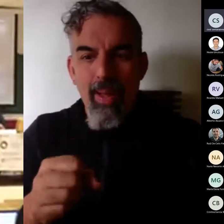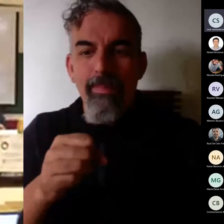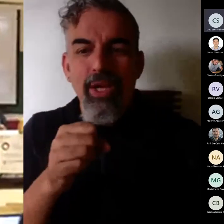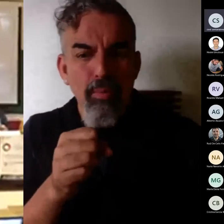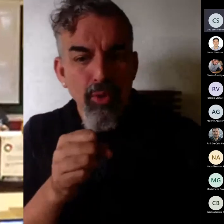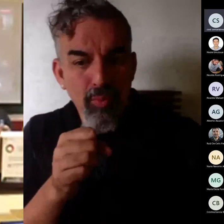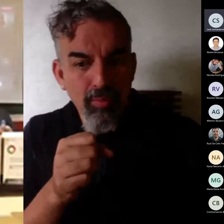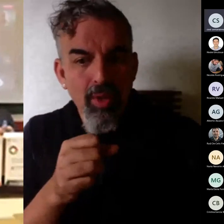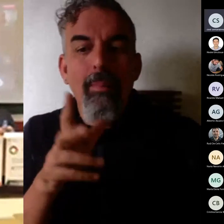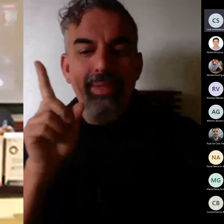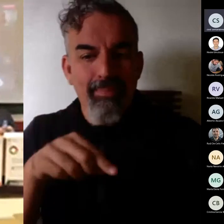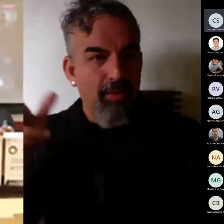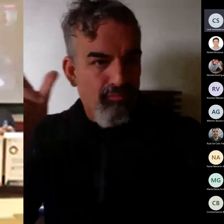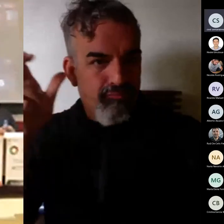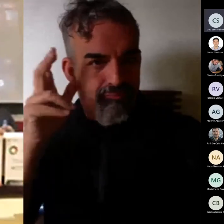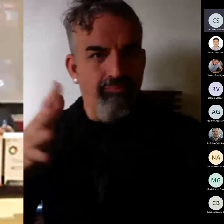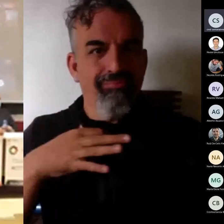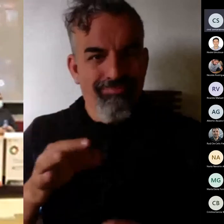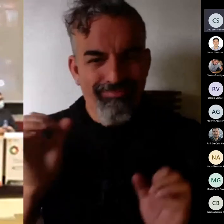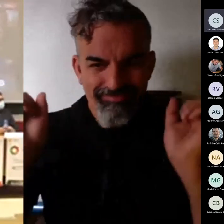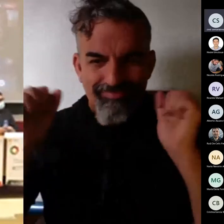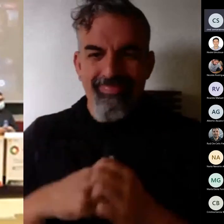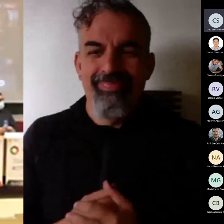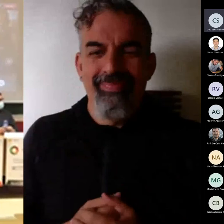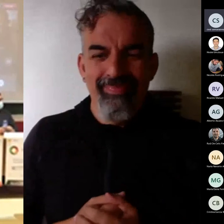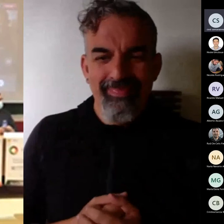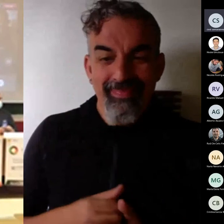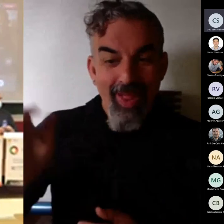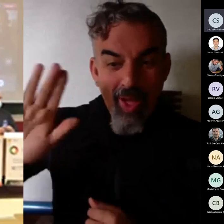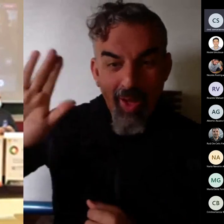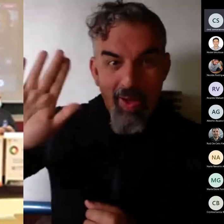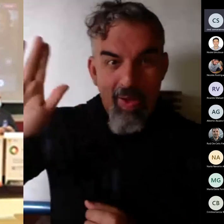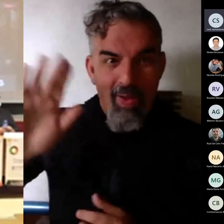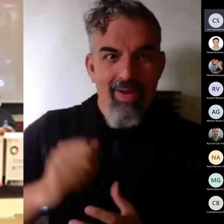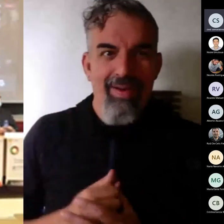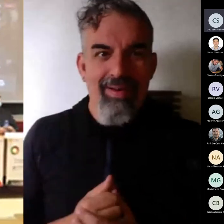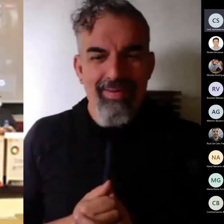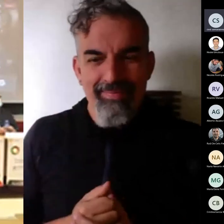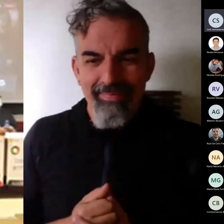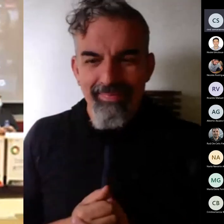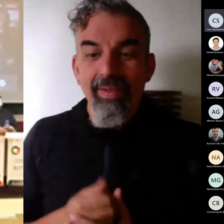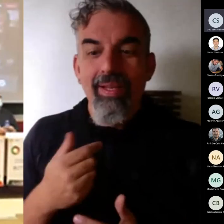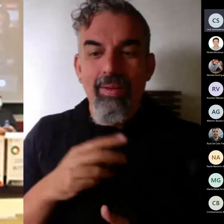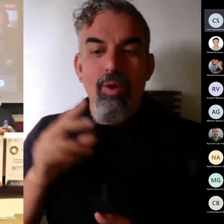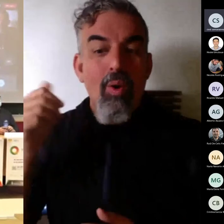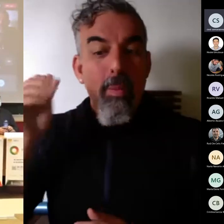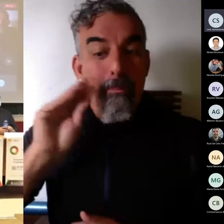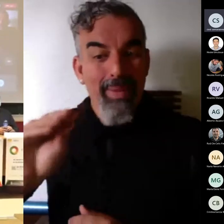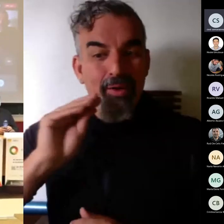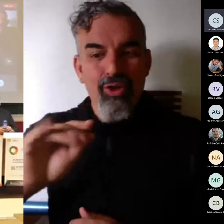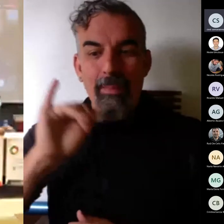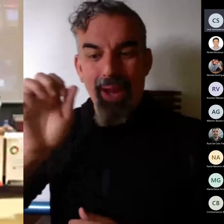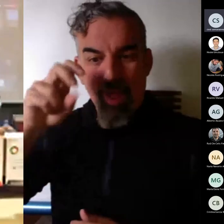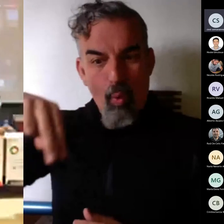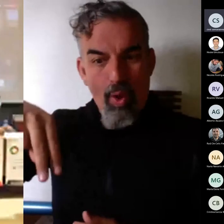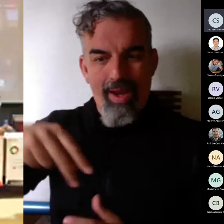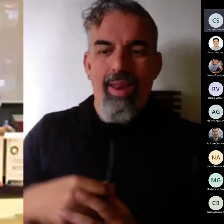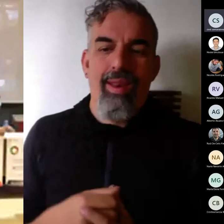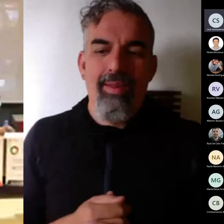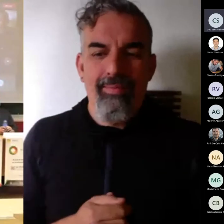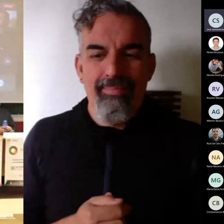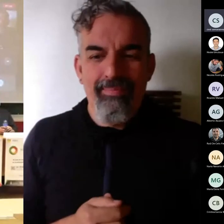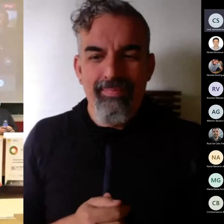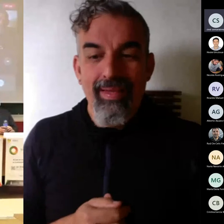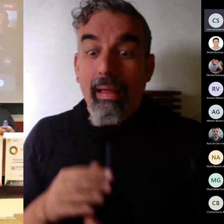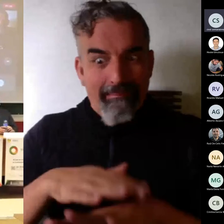sepan en qué contestar hola ¿se oye? para Juan Antonio Huertas perdón